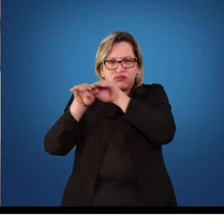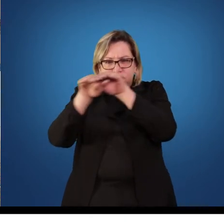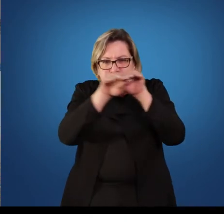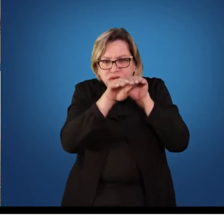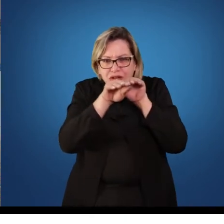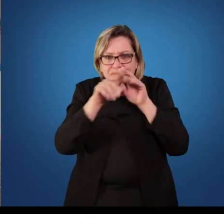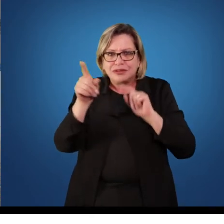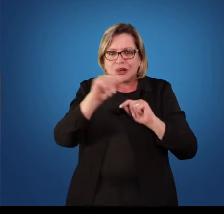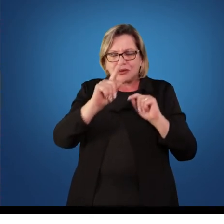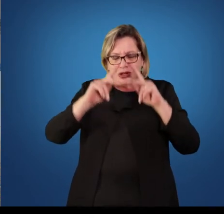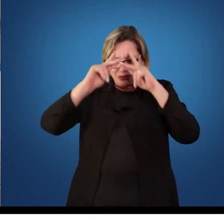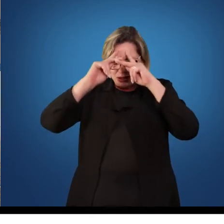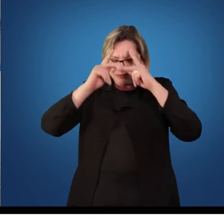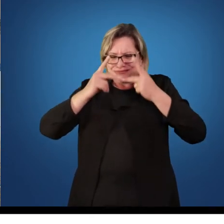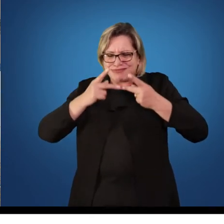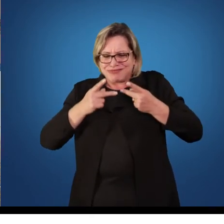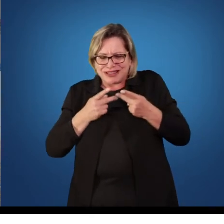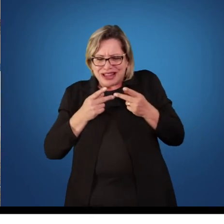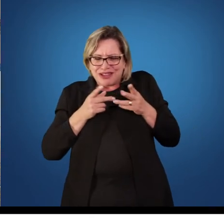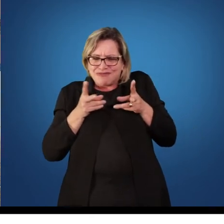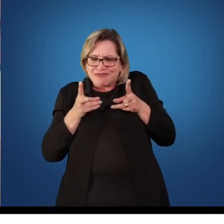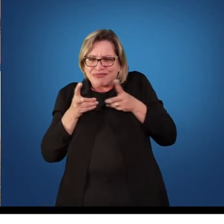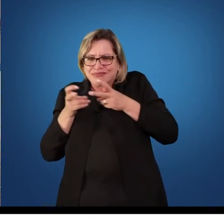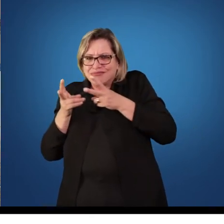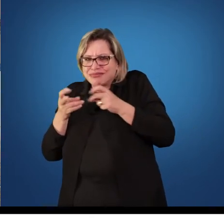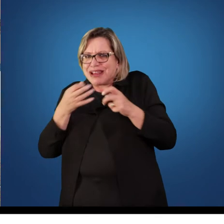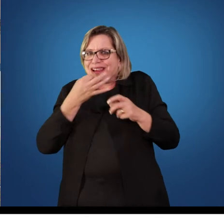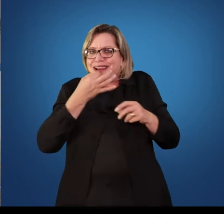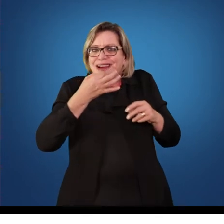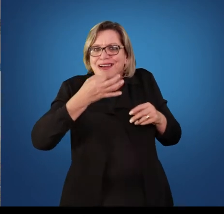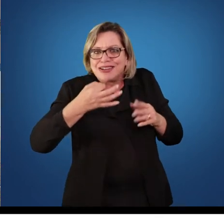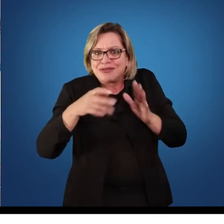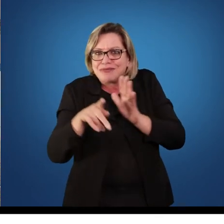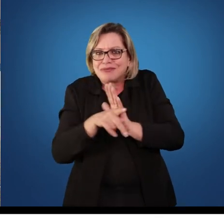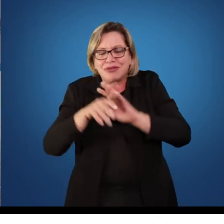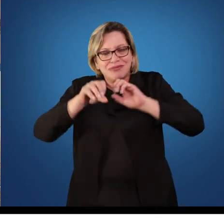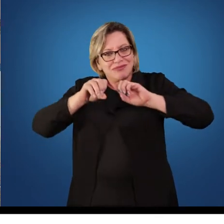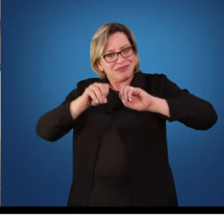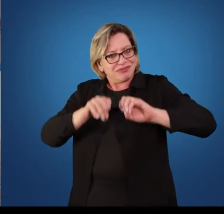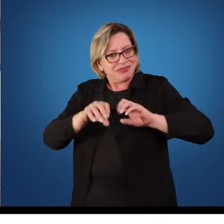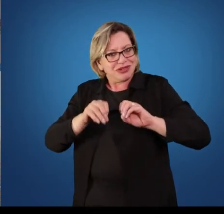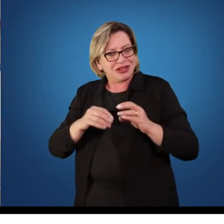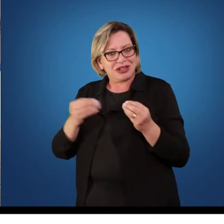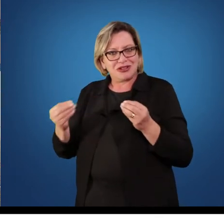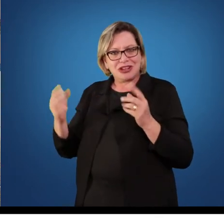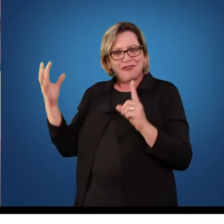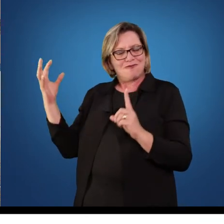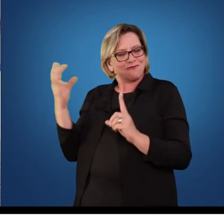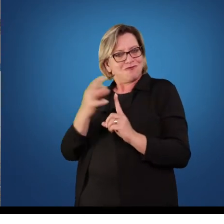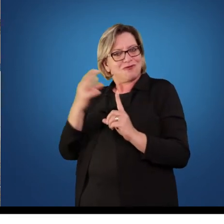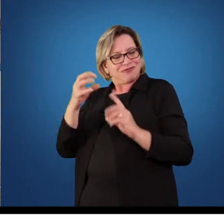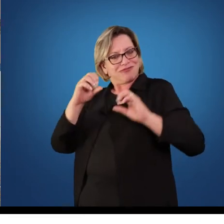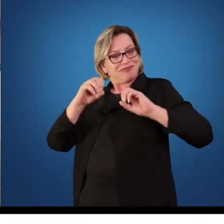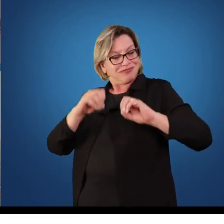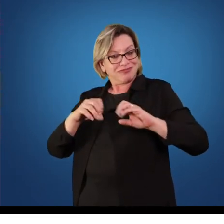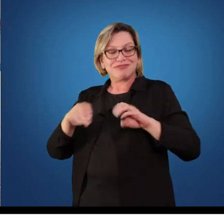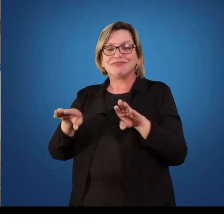humanista, algumas abordagens críticas da educação refletem nas aulas de educação física e nas formas de